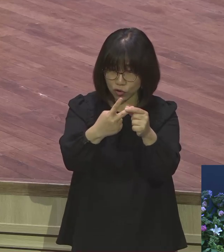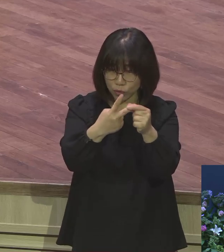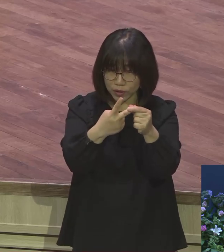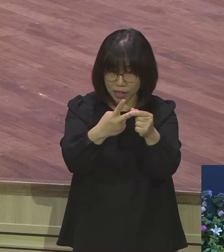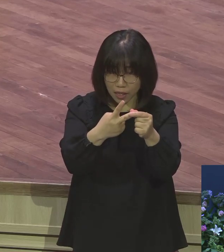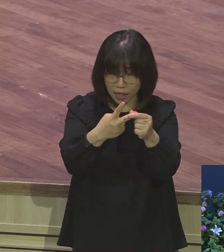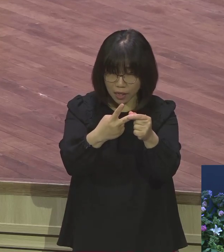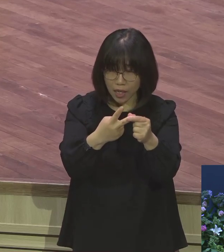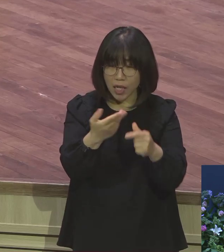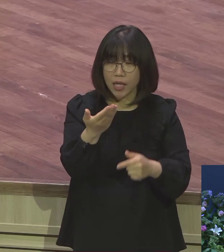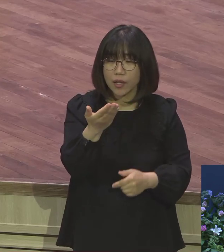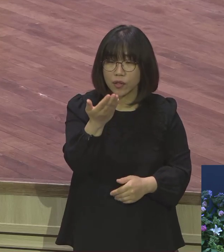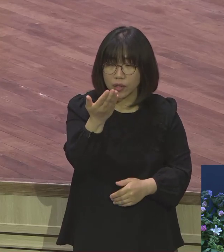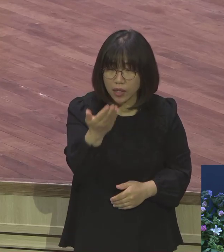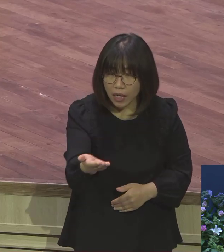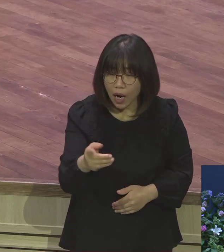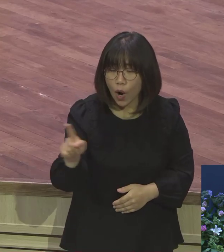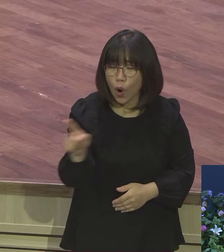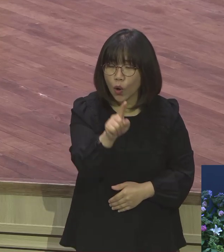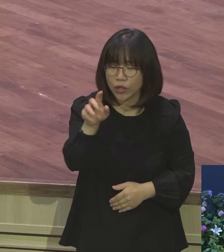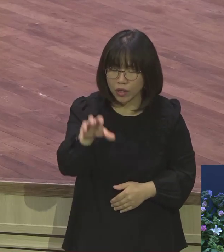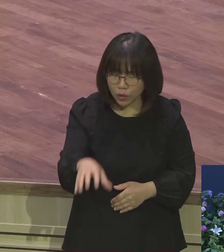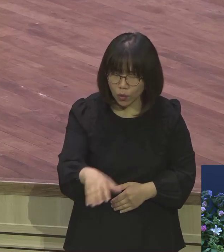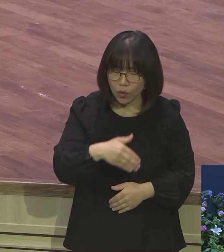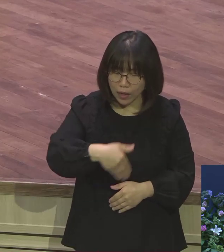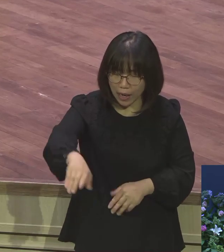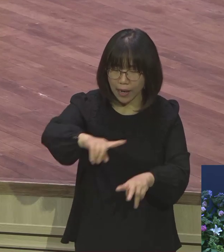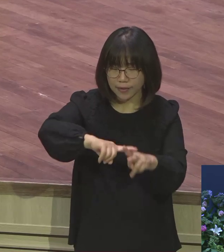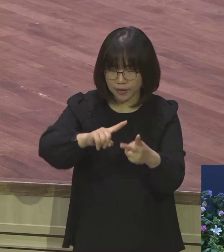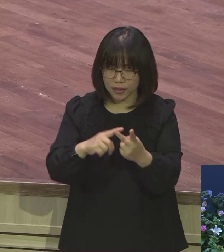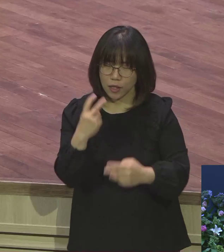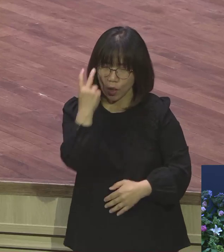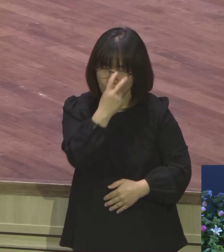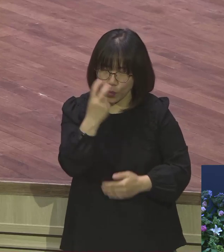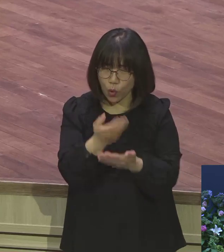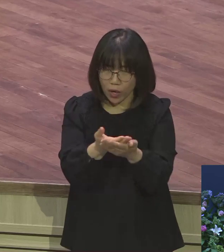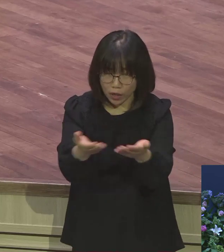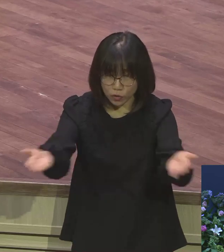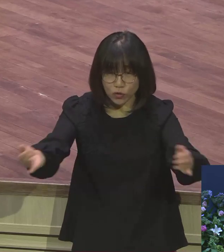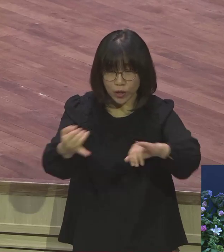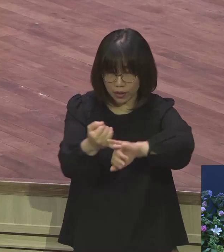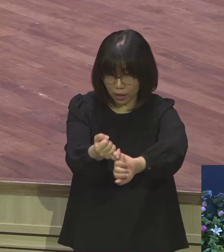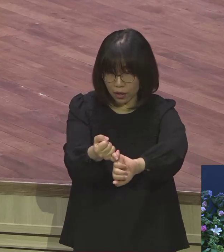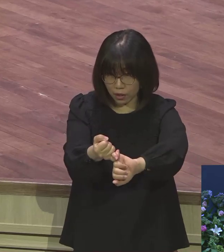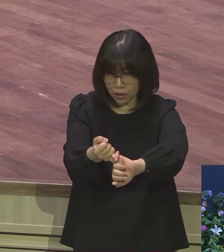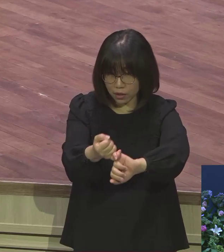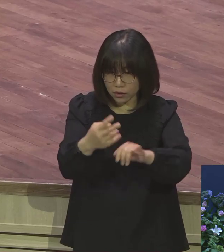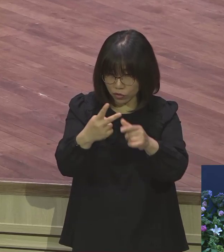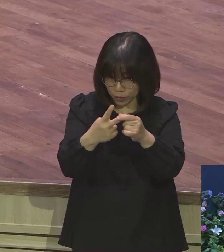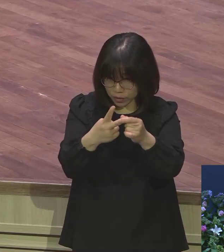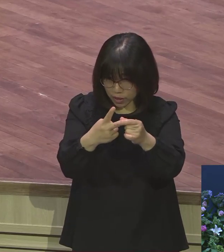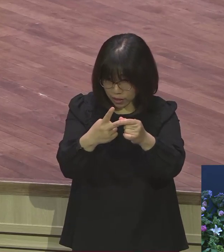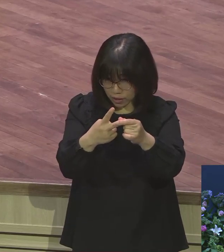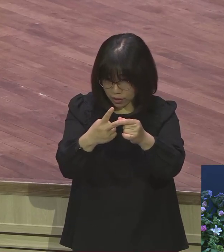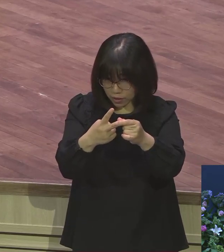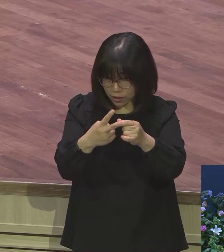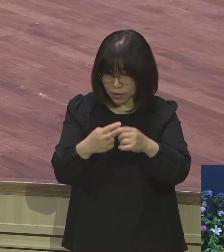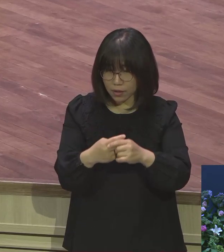가든지 너를 지키고 보호해 줄 것이다 어디로 가든지 지키고 보호해 주겠다 여러분 이거 다 적어놓고